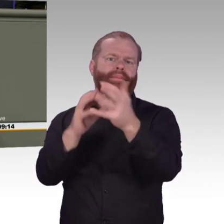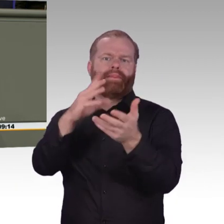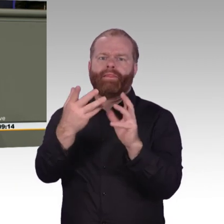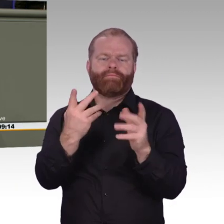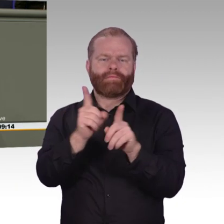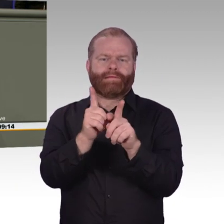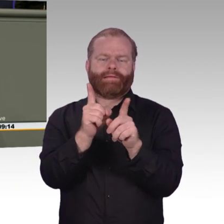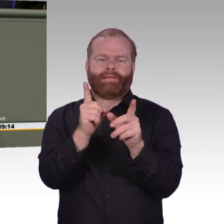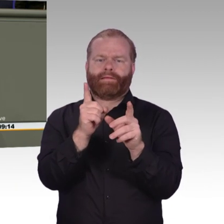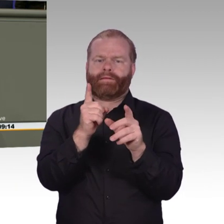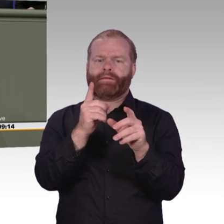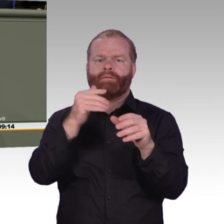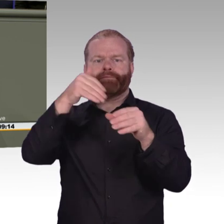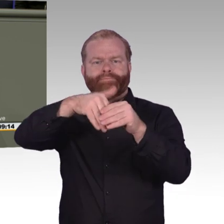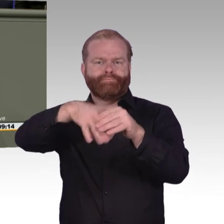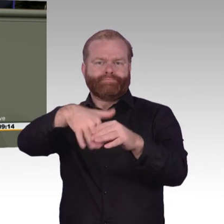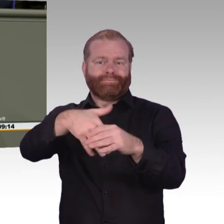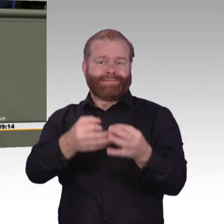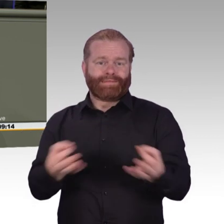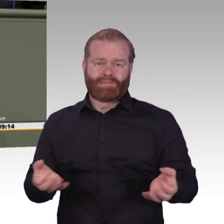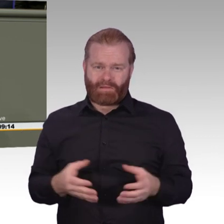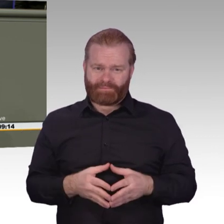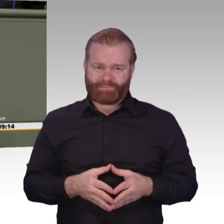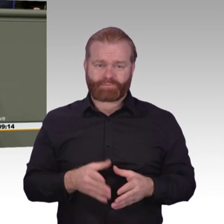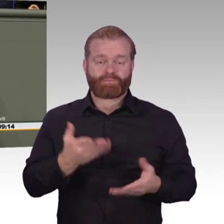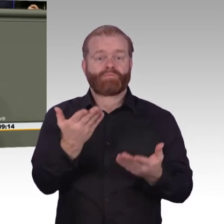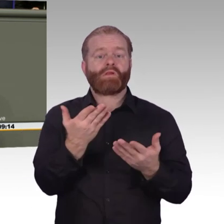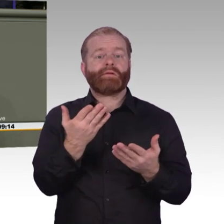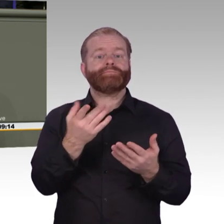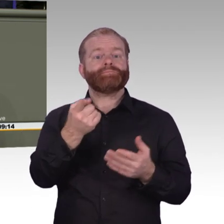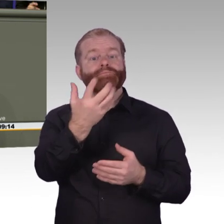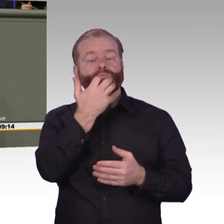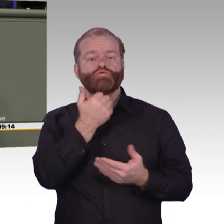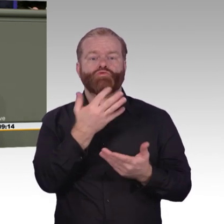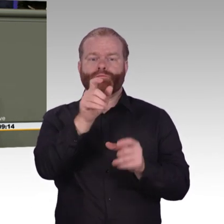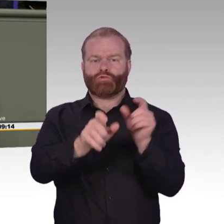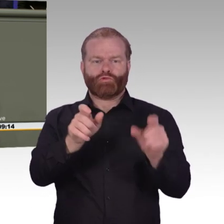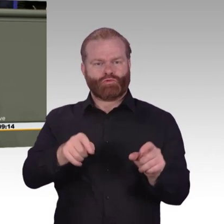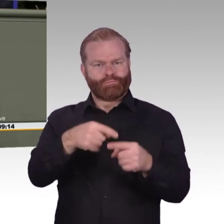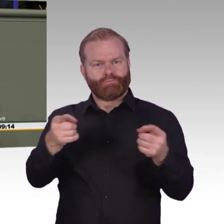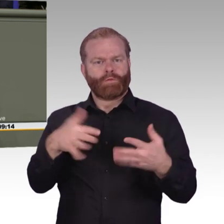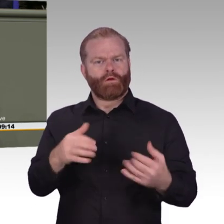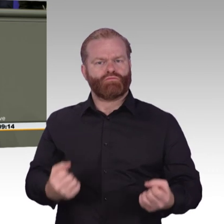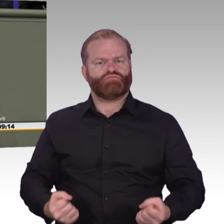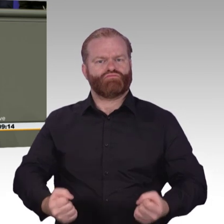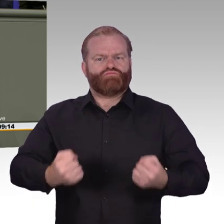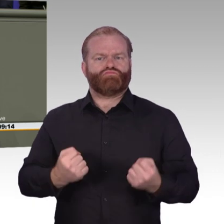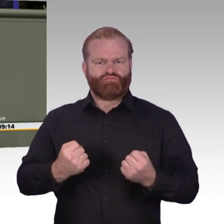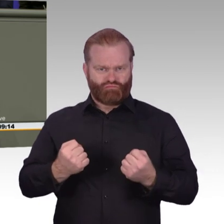wer Zensur im großen Stil einführen möchte, weil er nicht verstanden hat, dass Algorithmen völlig ungeeignet sind, um Urheberrechtsverletzungen zu erklären,